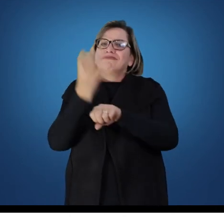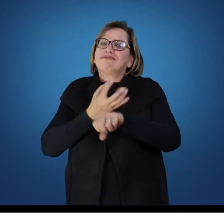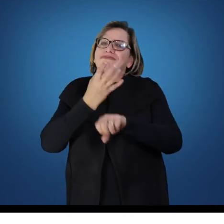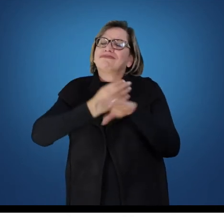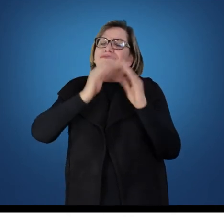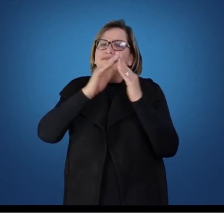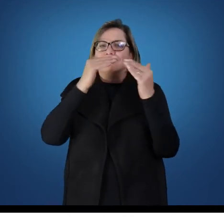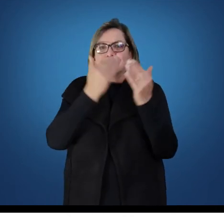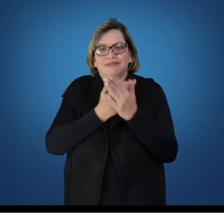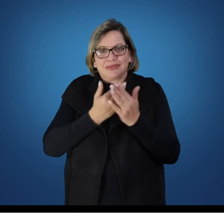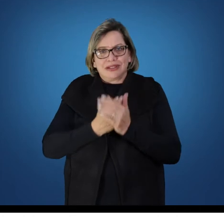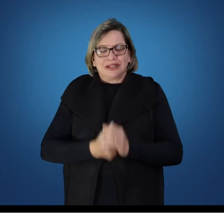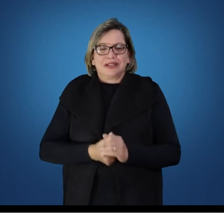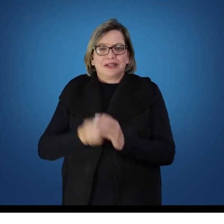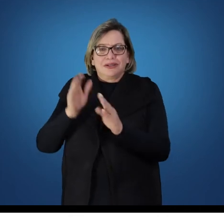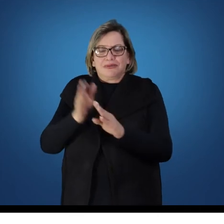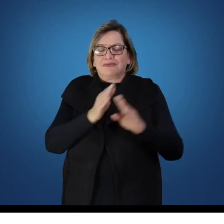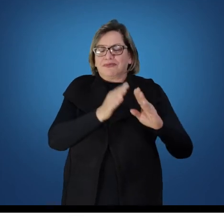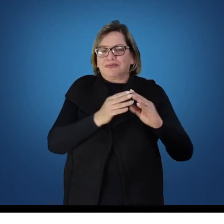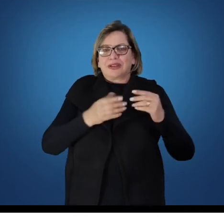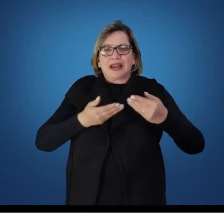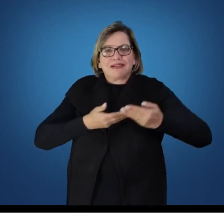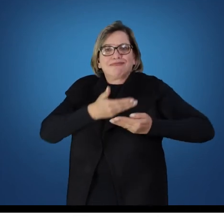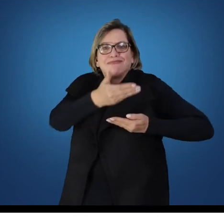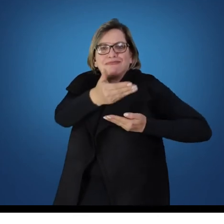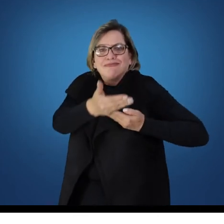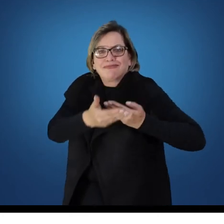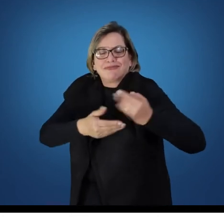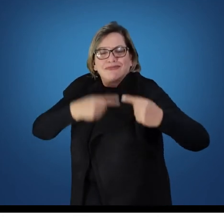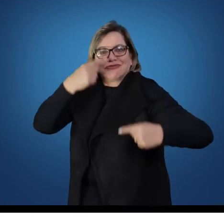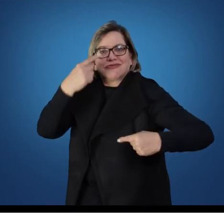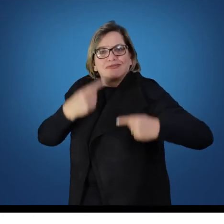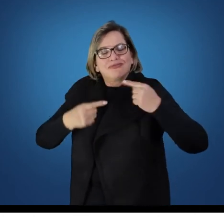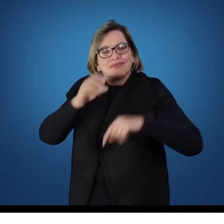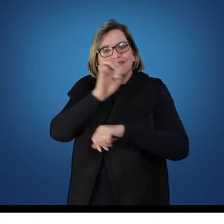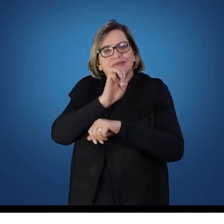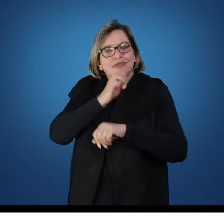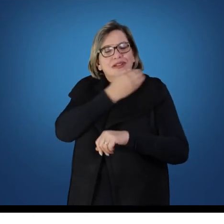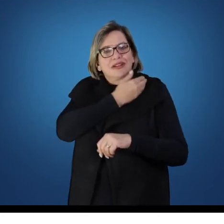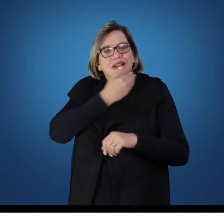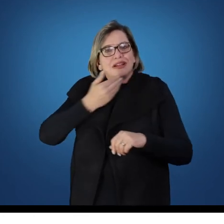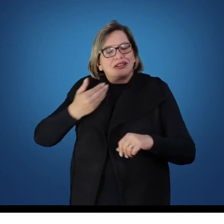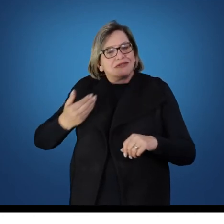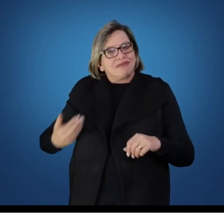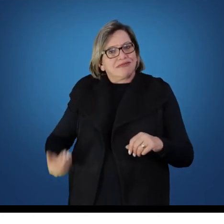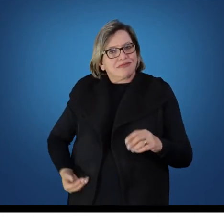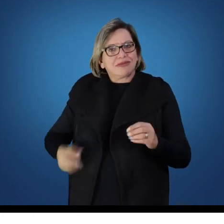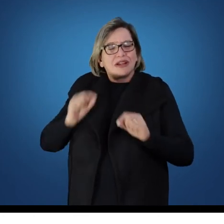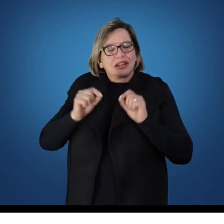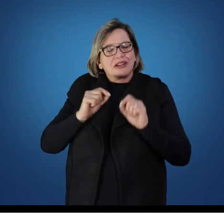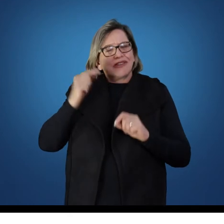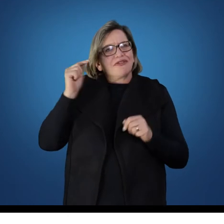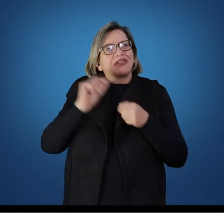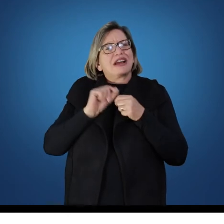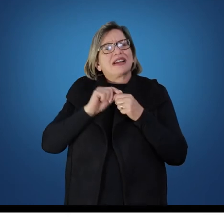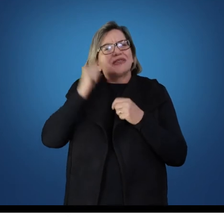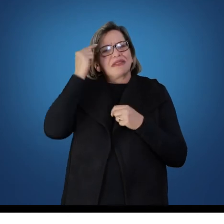públicas com a educação física e das políticas educacionais nos remete também a pensar o que é o Estado o